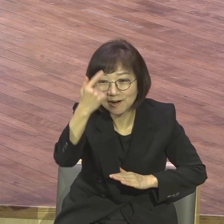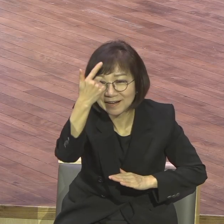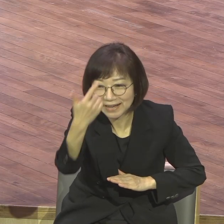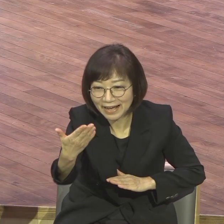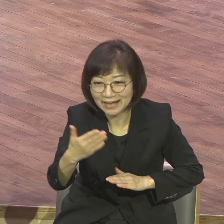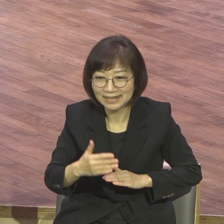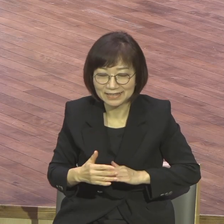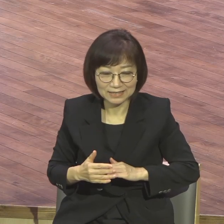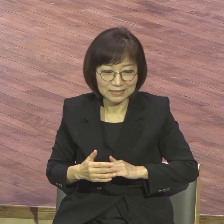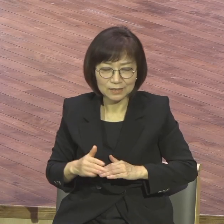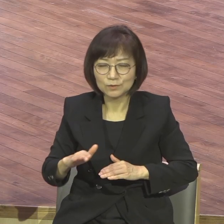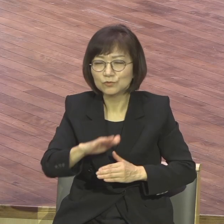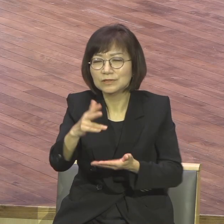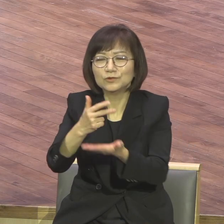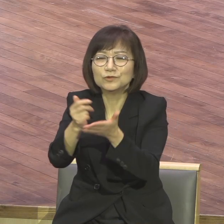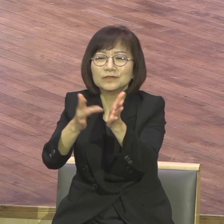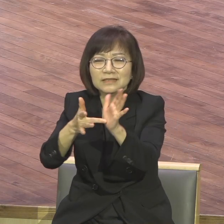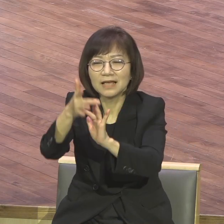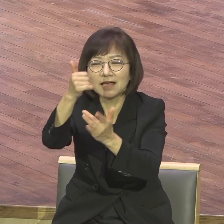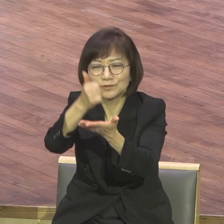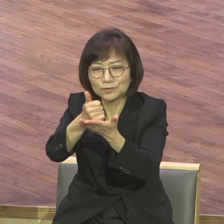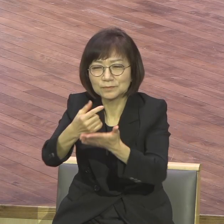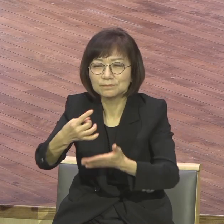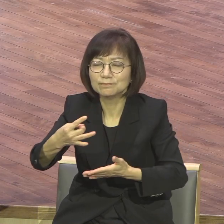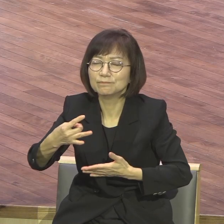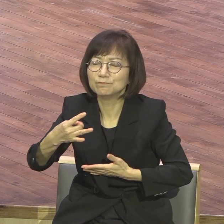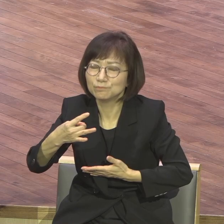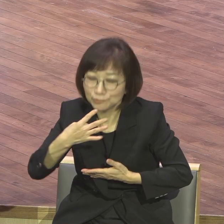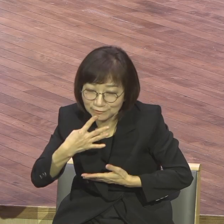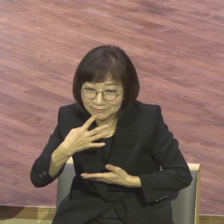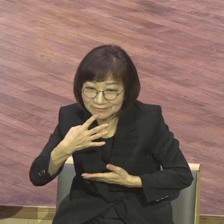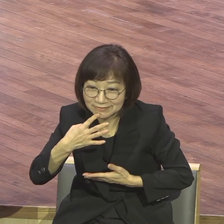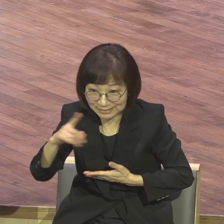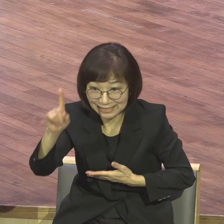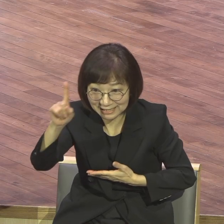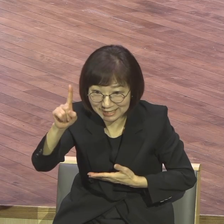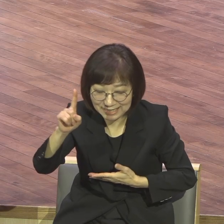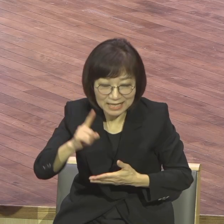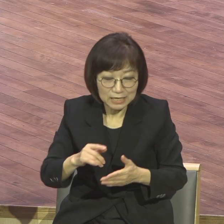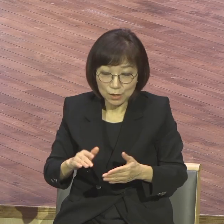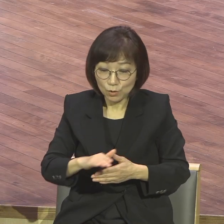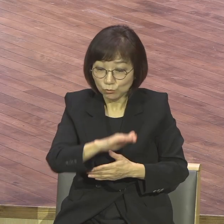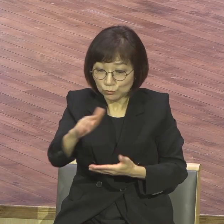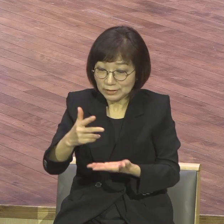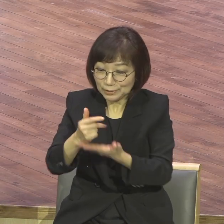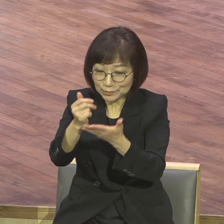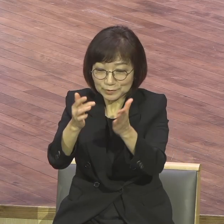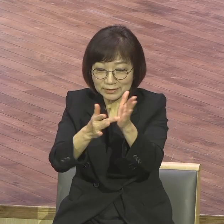우리 주 예수뿐일세 우리 주